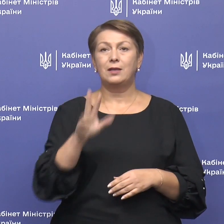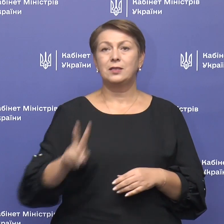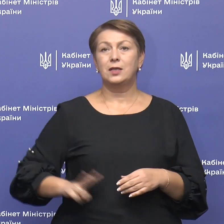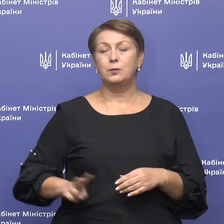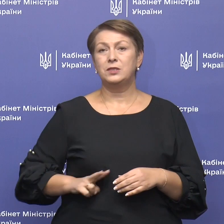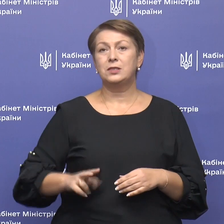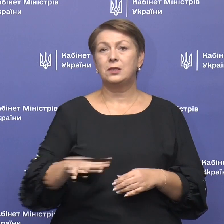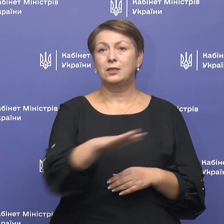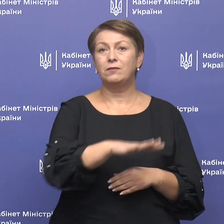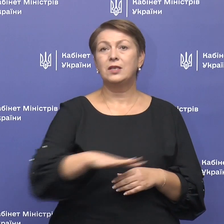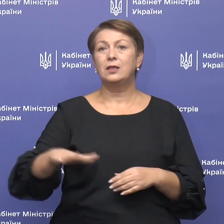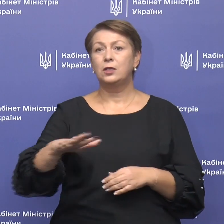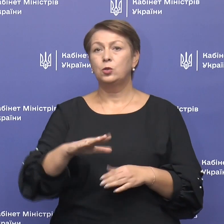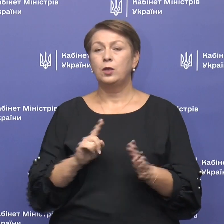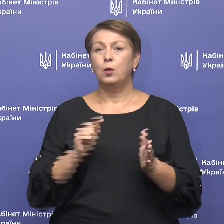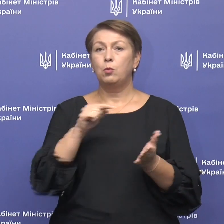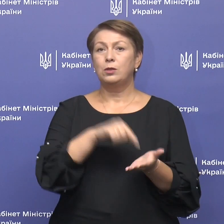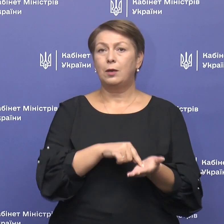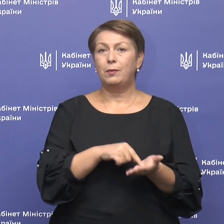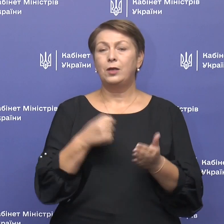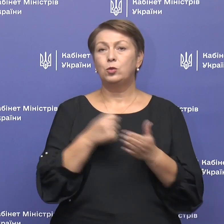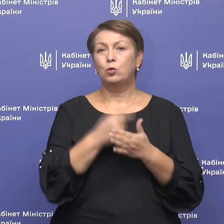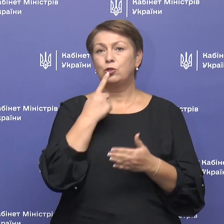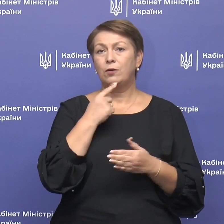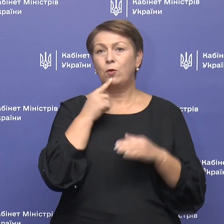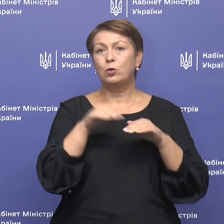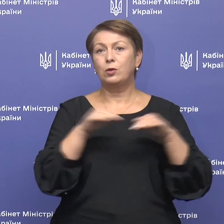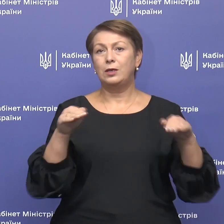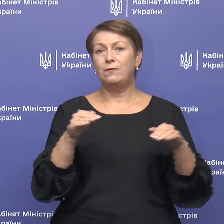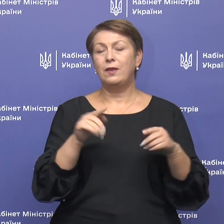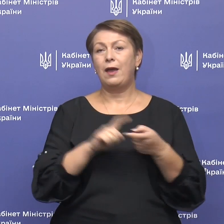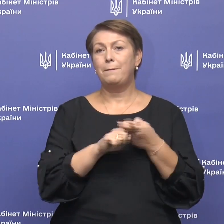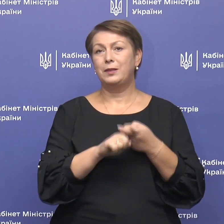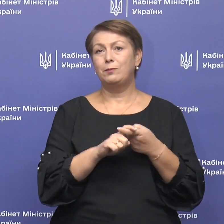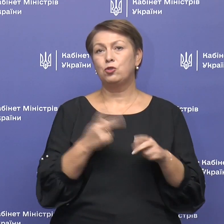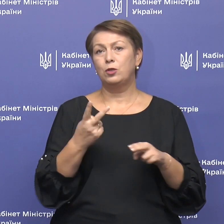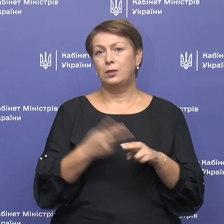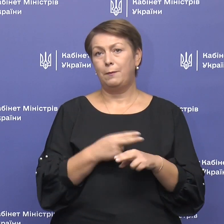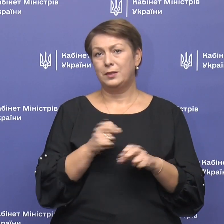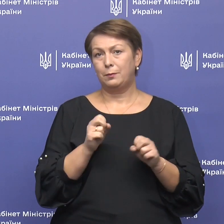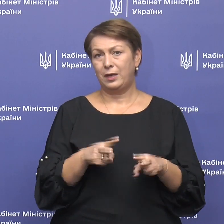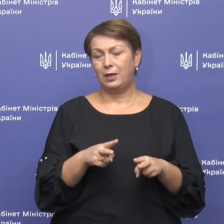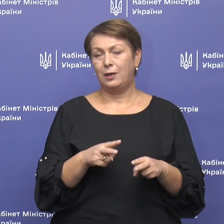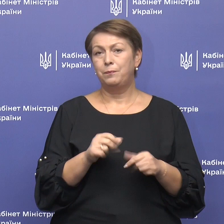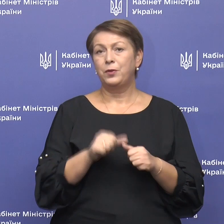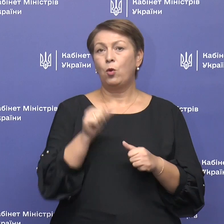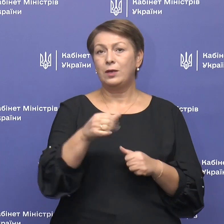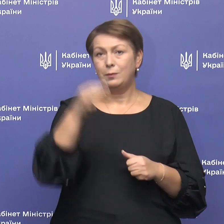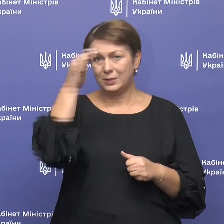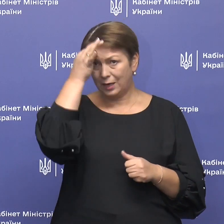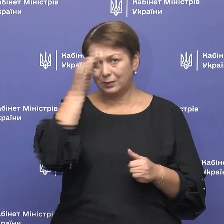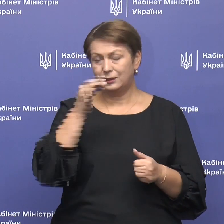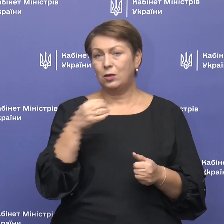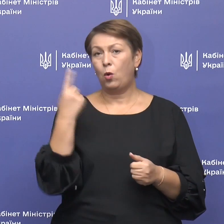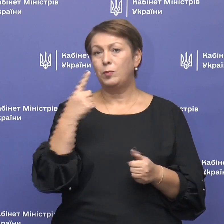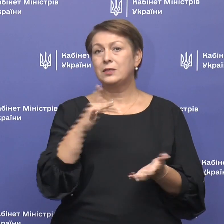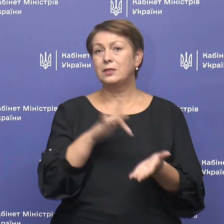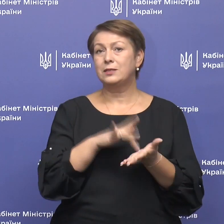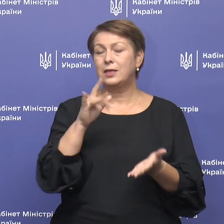потрапляють до червоного рівня епідемічної небезпеки. Окрім згаданих обласних центрів і